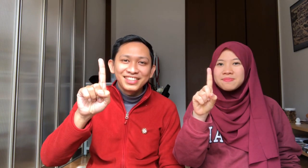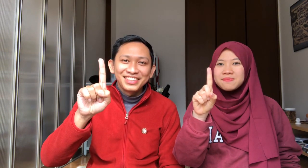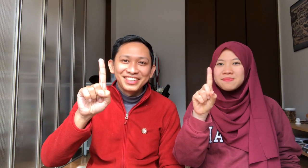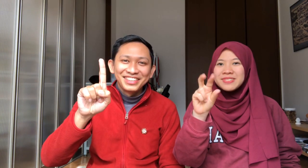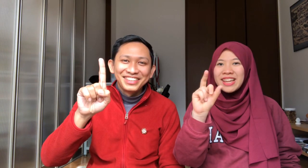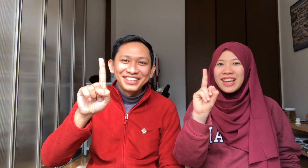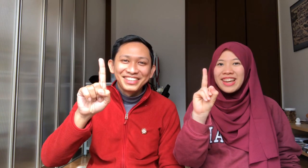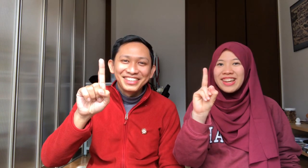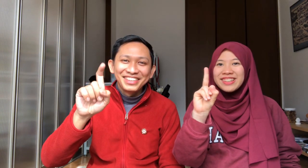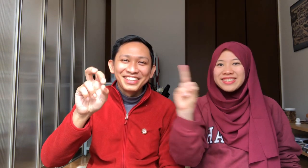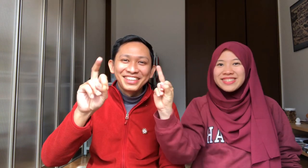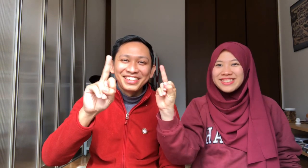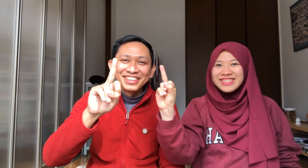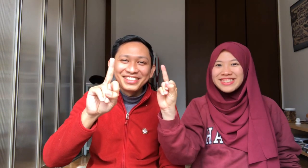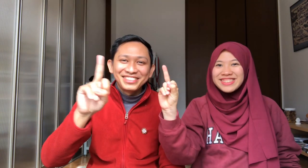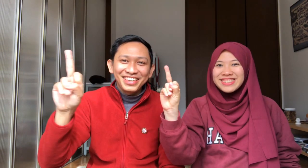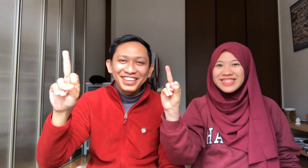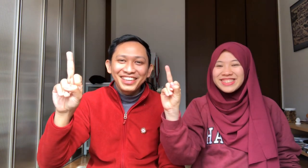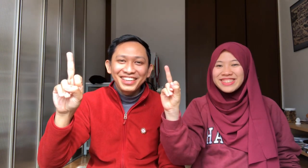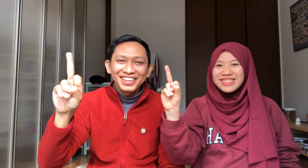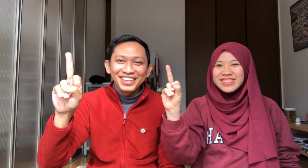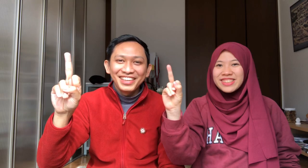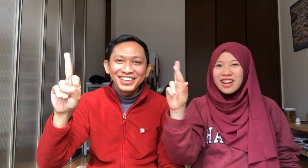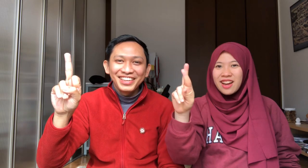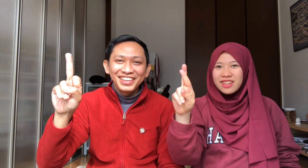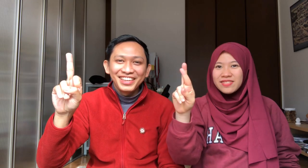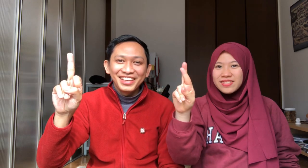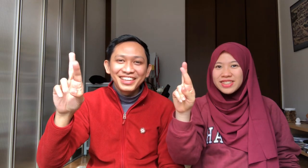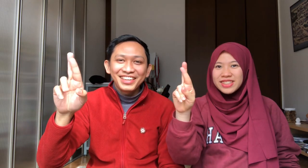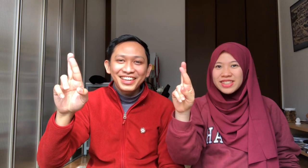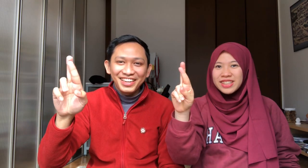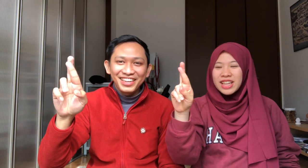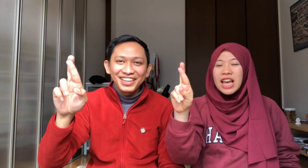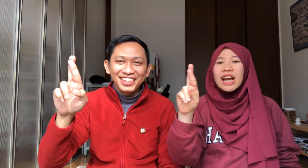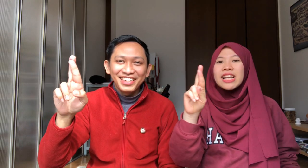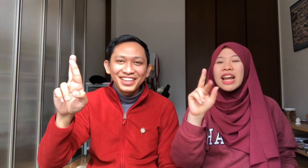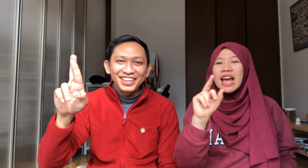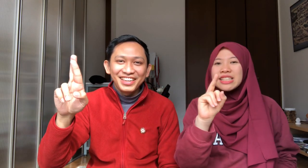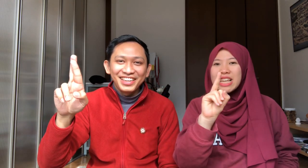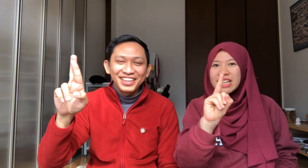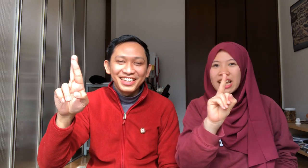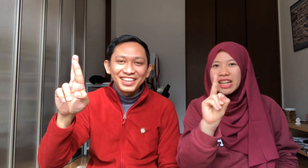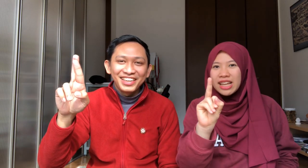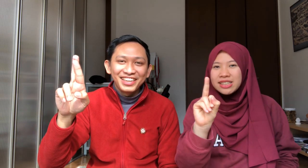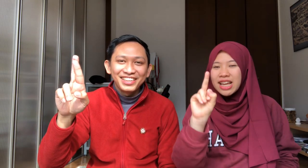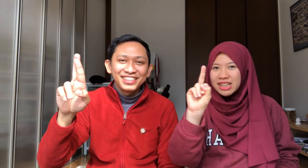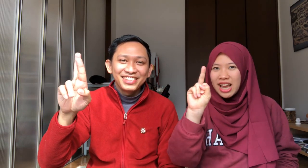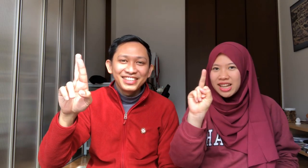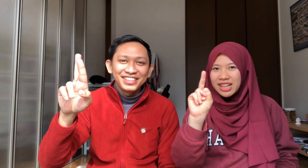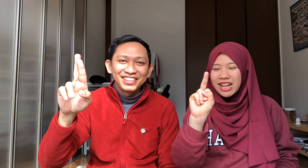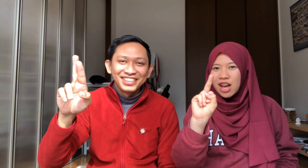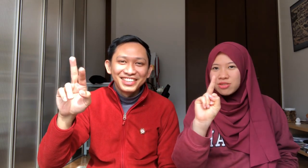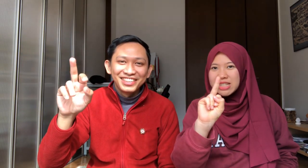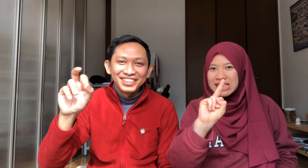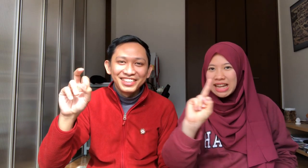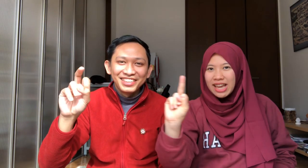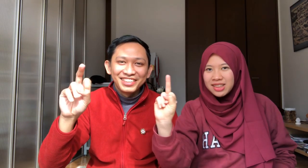J J Ra Nah, J-nya ini Jari tengah ini Harus di slide